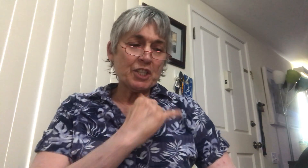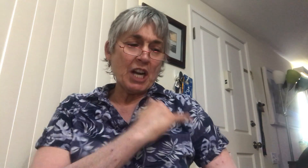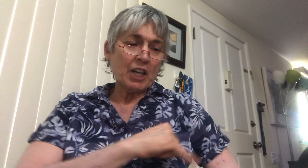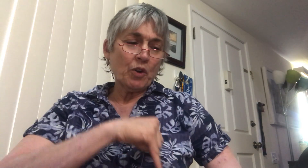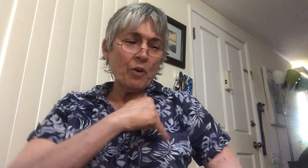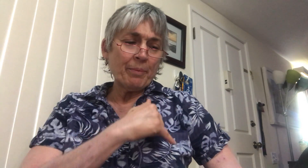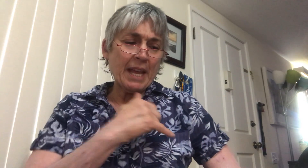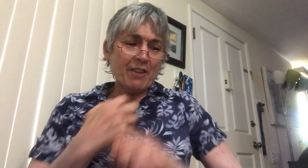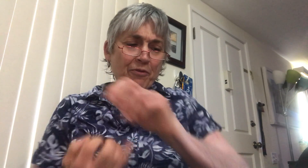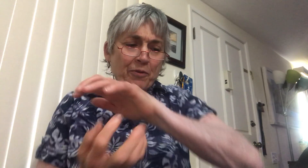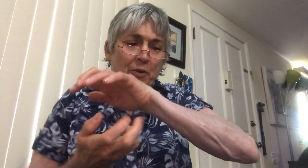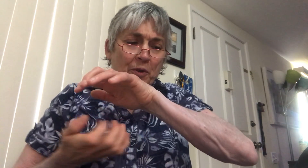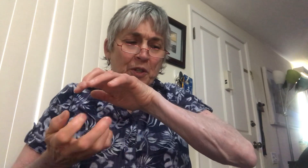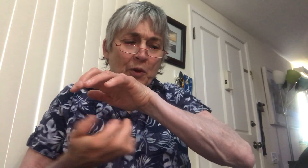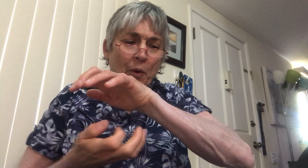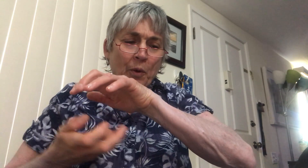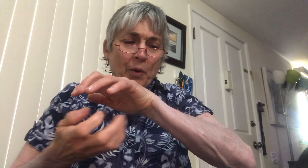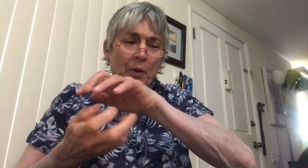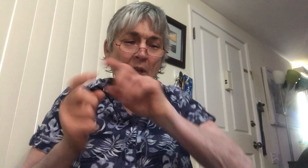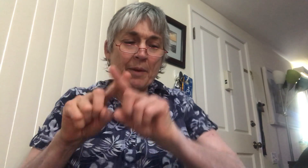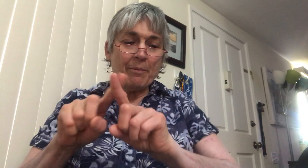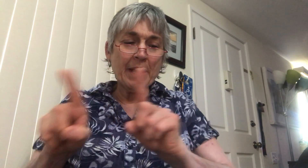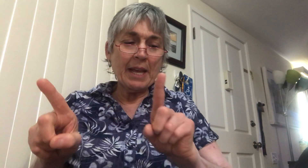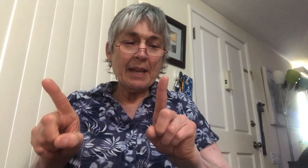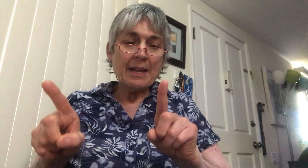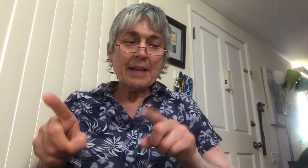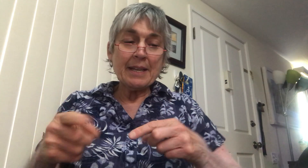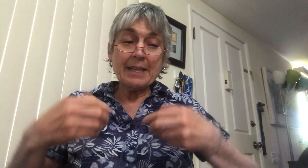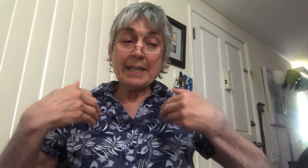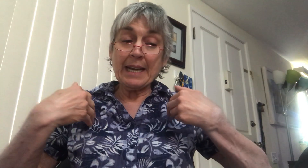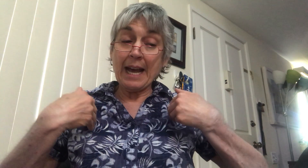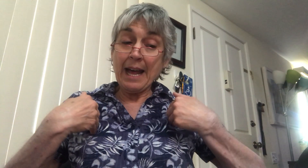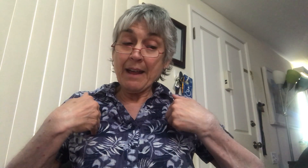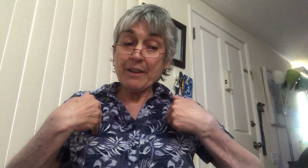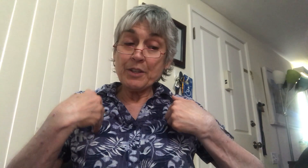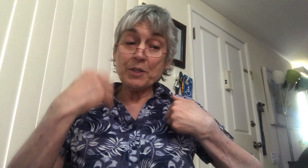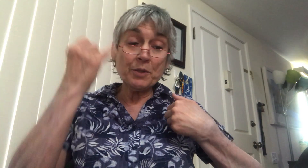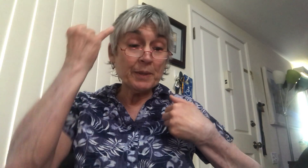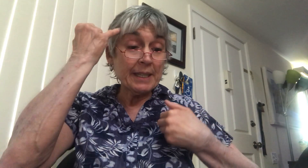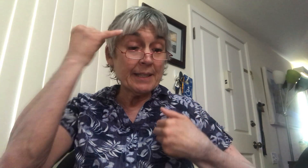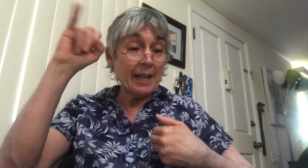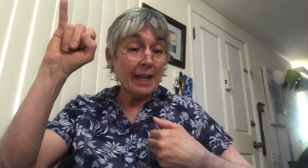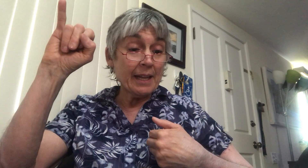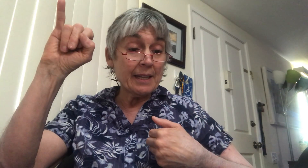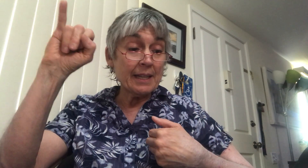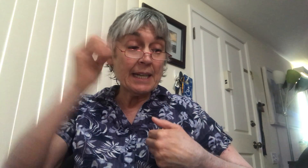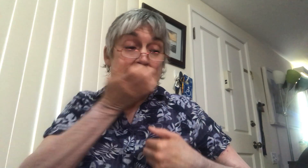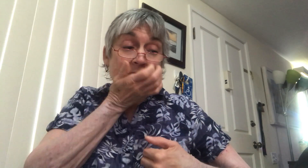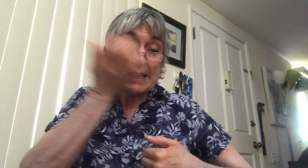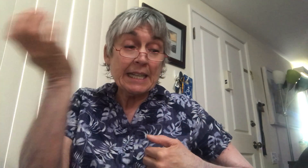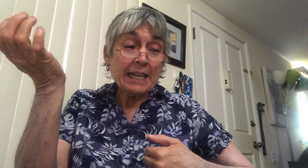Jacob est furieux, mais il a une idée. Il crie.